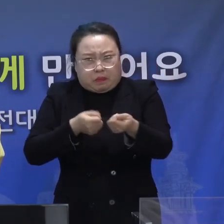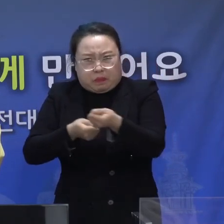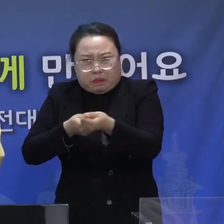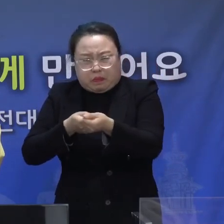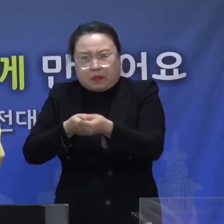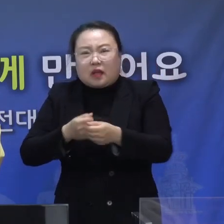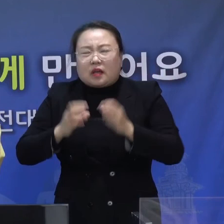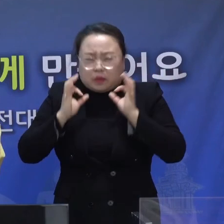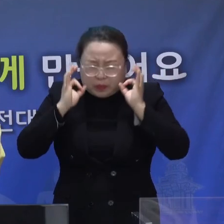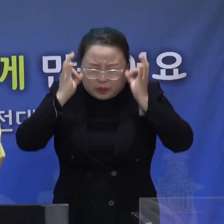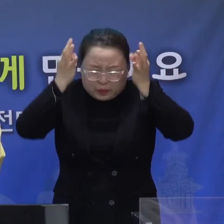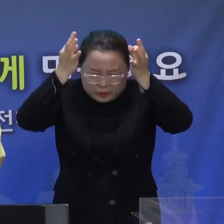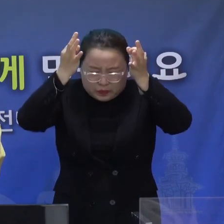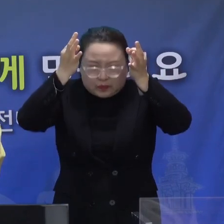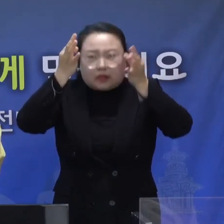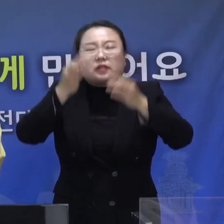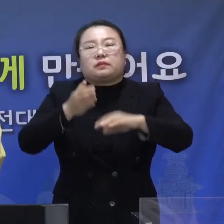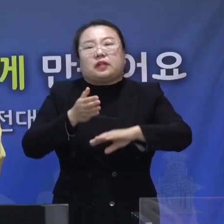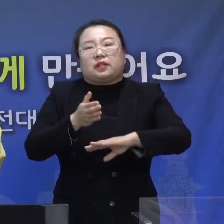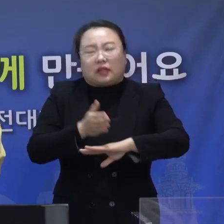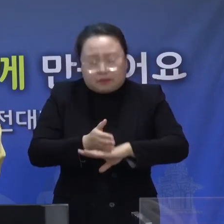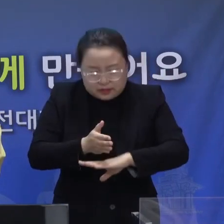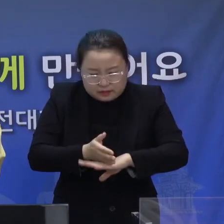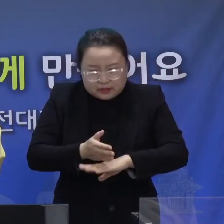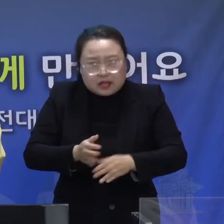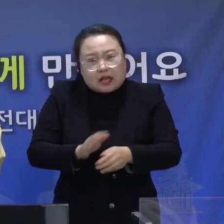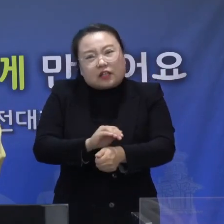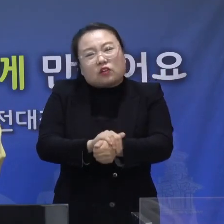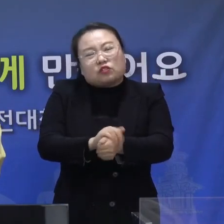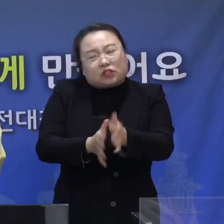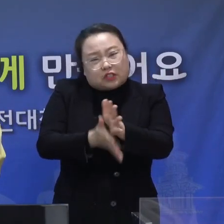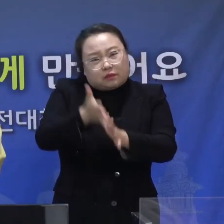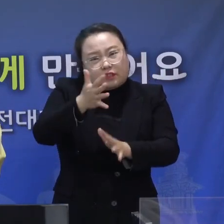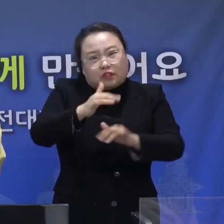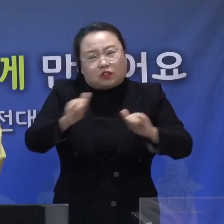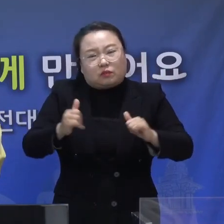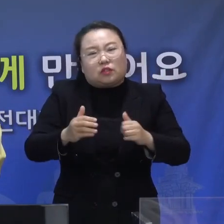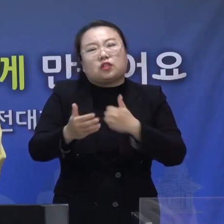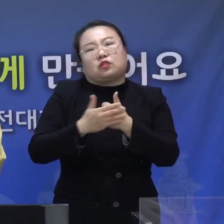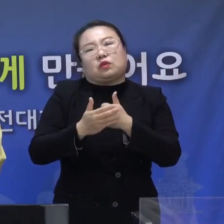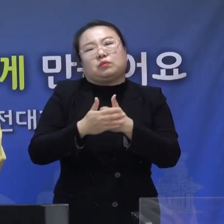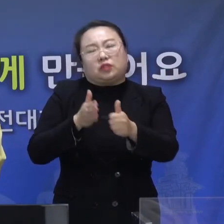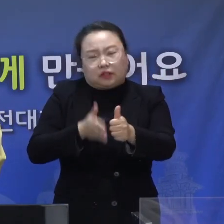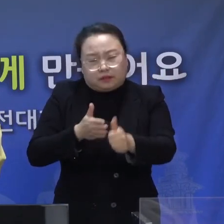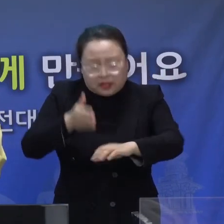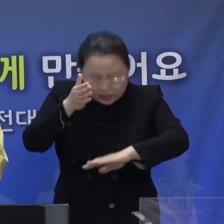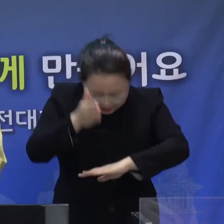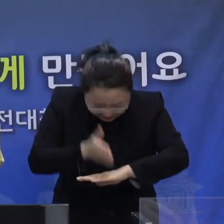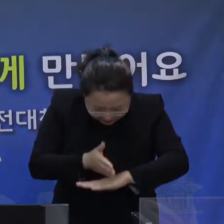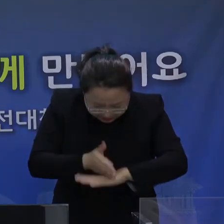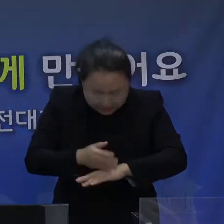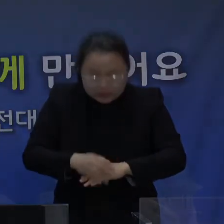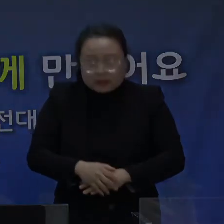최선의 노력을 다하겠습니다. 시민 여러분의 협조를 부탁드립니다. 대단히 감사합니다.